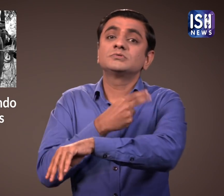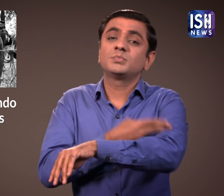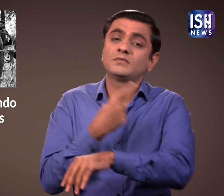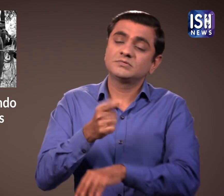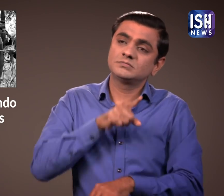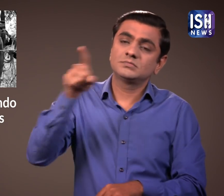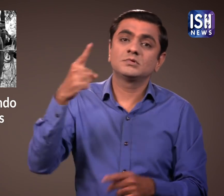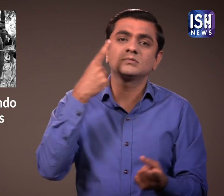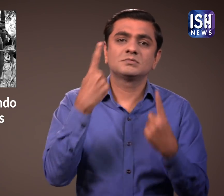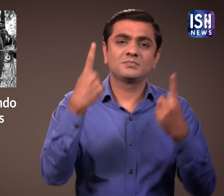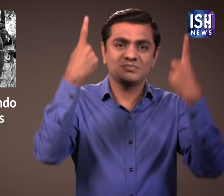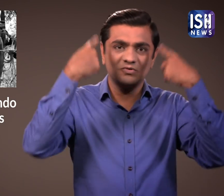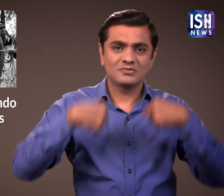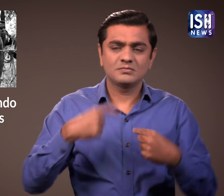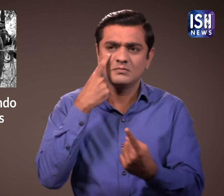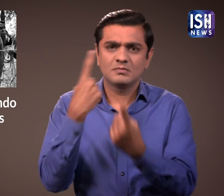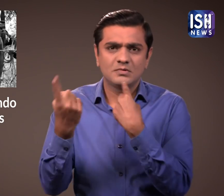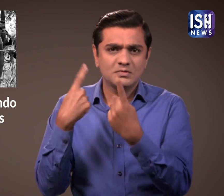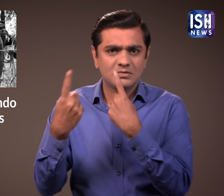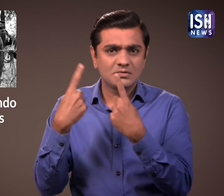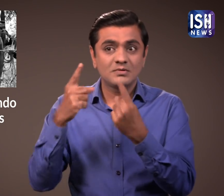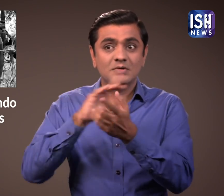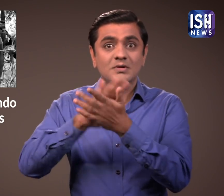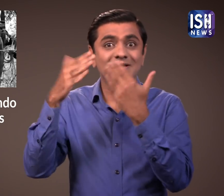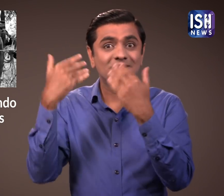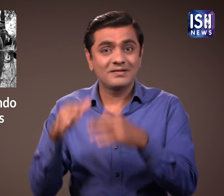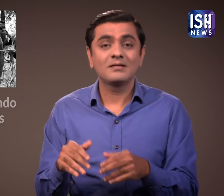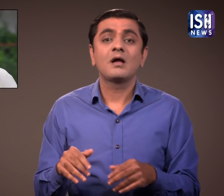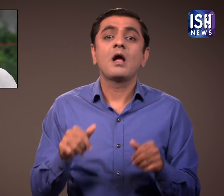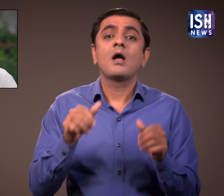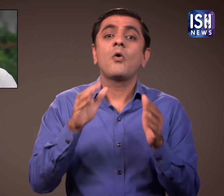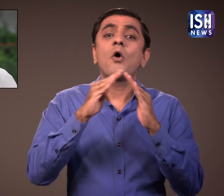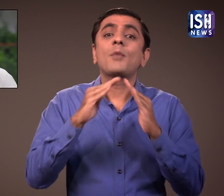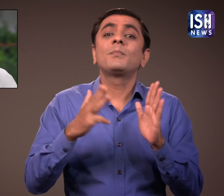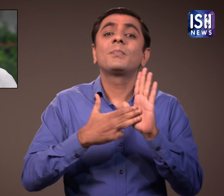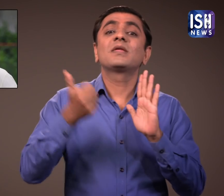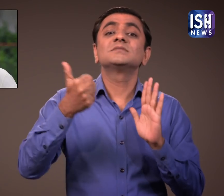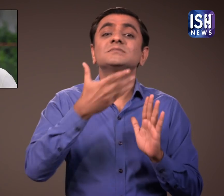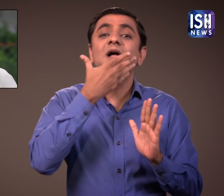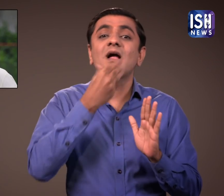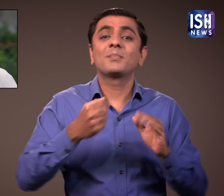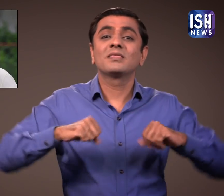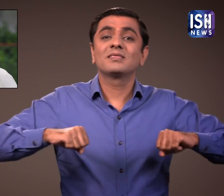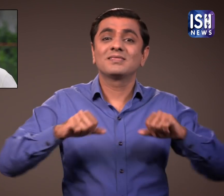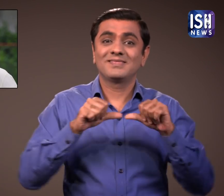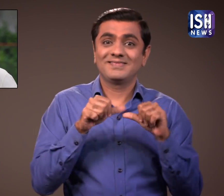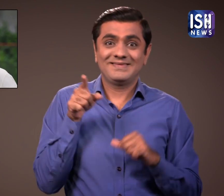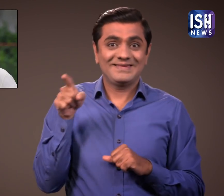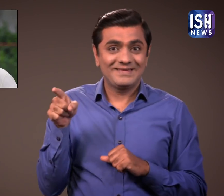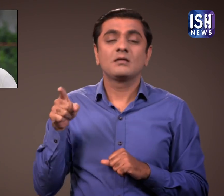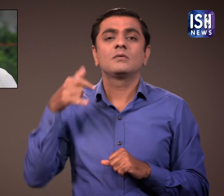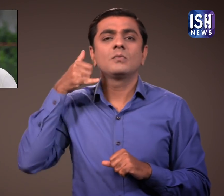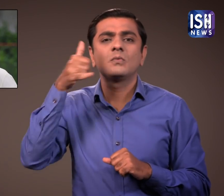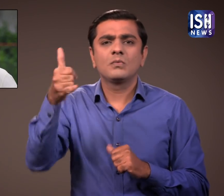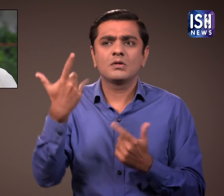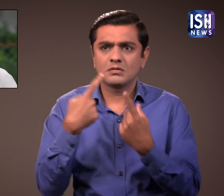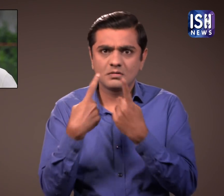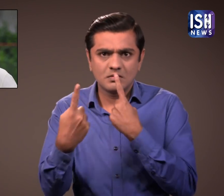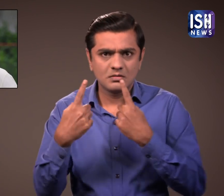उसे जाच के लिए अस्पताल भी ले जाया गया जवान ने केंद्रिया गुरू मंत्री अमिच्शा से फोन पर बात की और उन्होंने